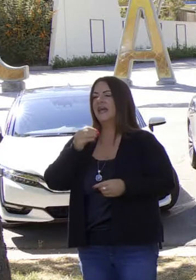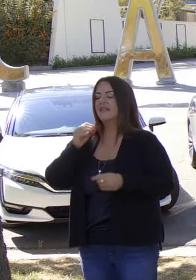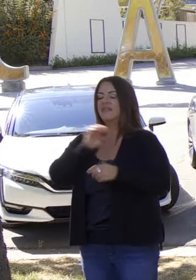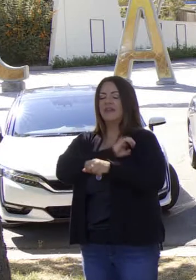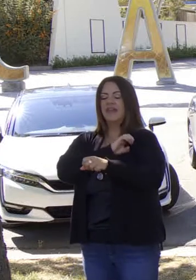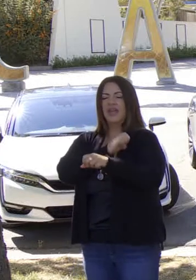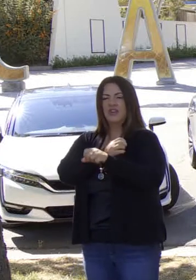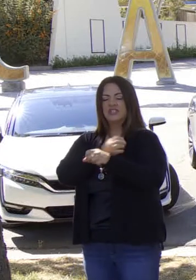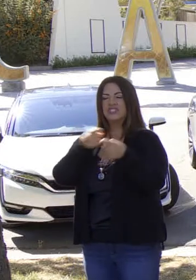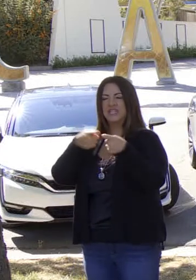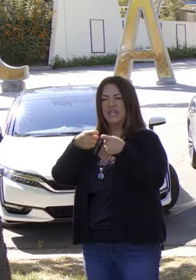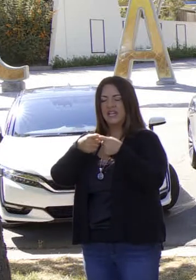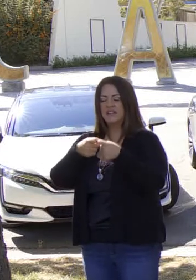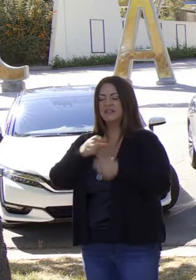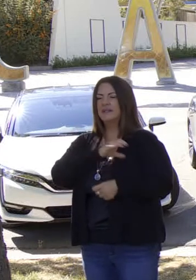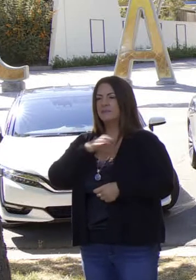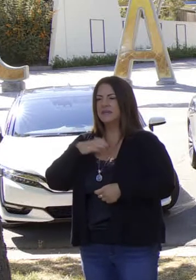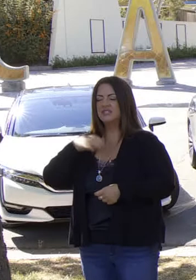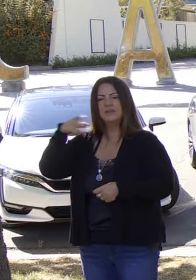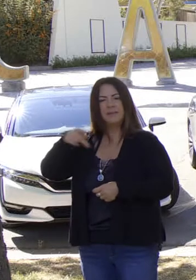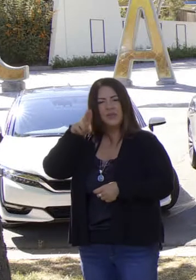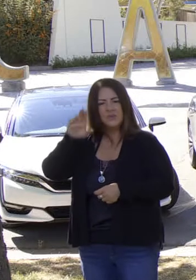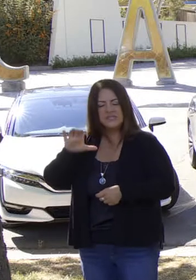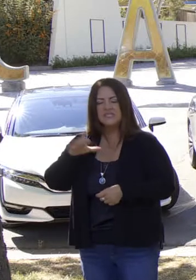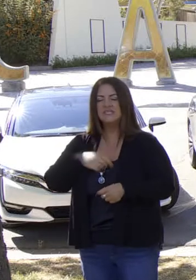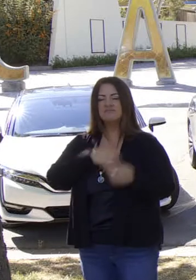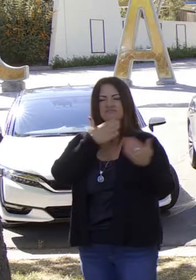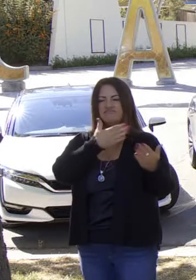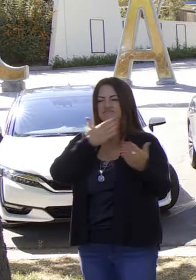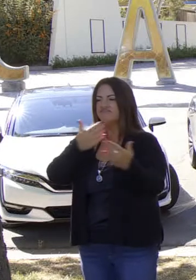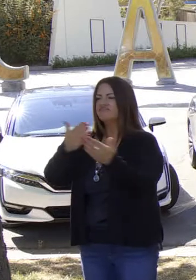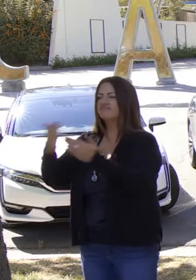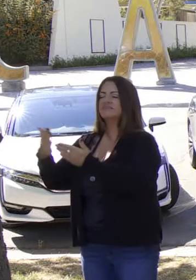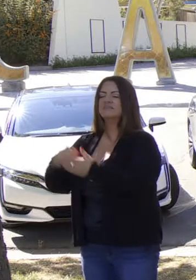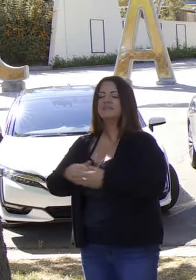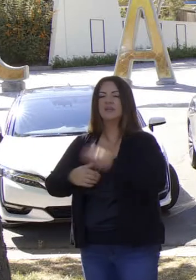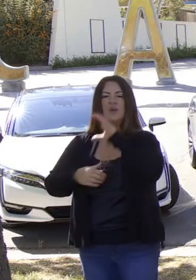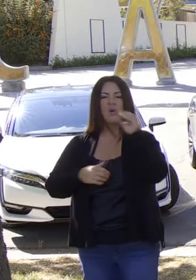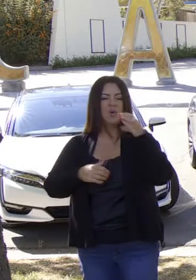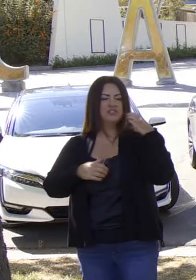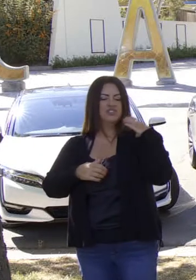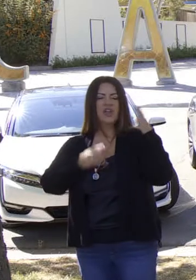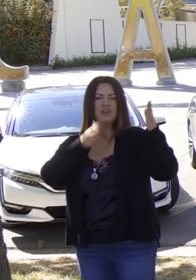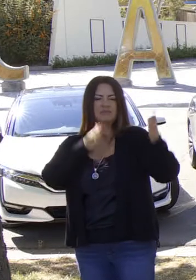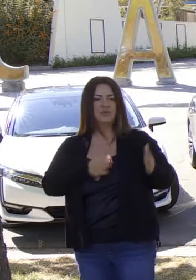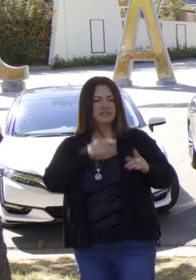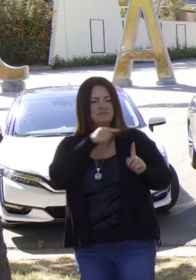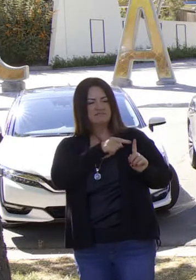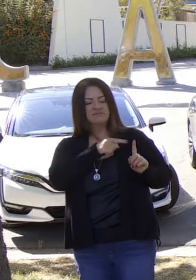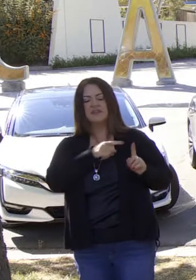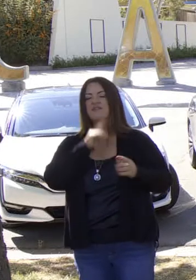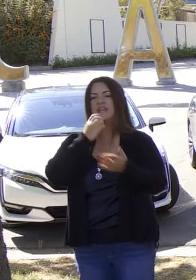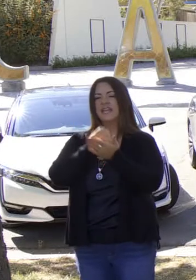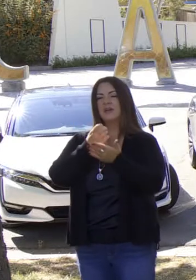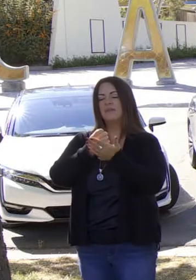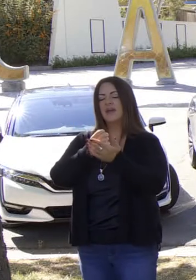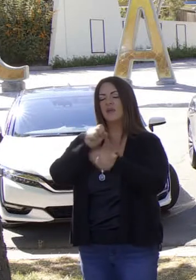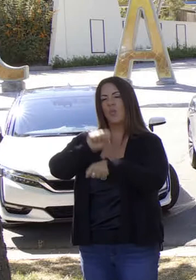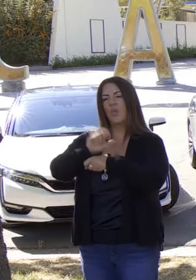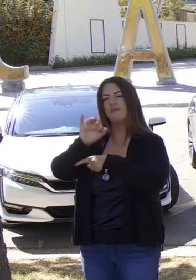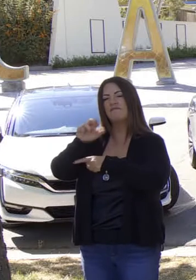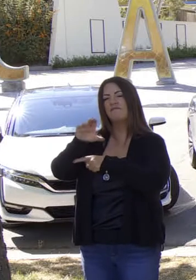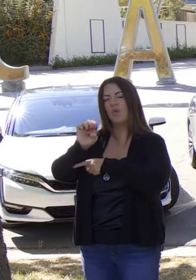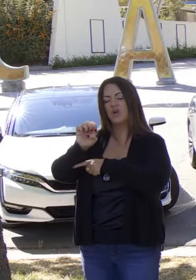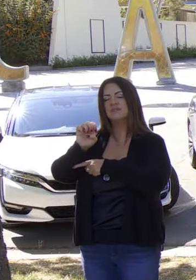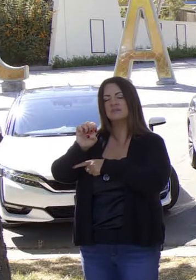Comisión de Energía de California. Representantes de la Comisión de Servicios Públicos de California. Y el co-presidente de la